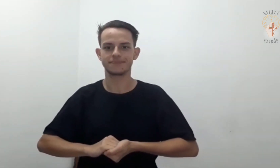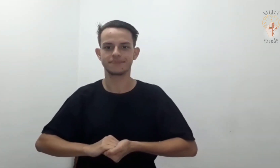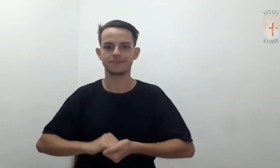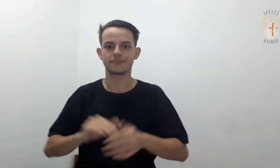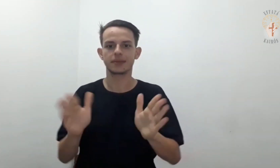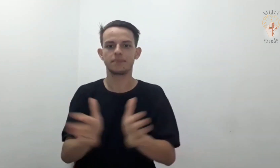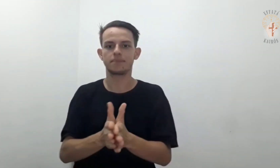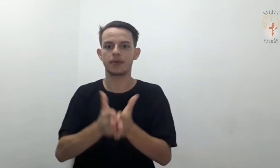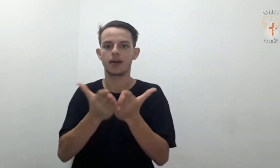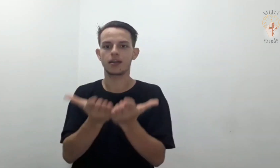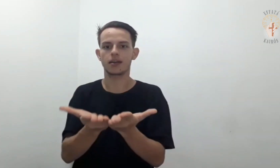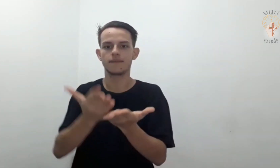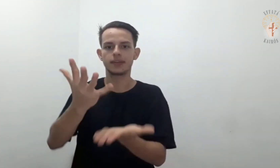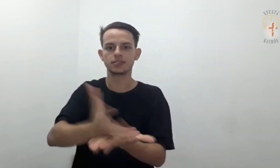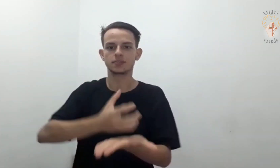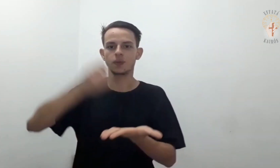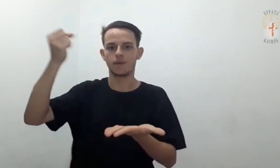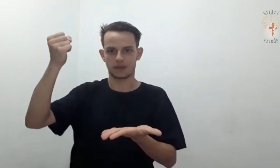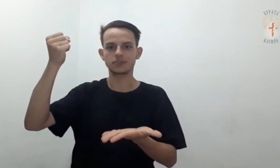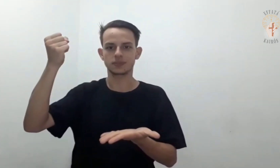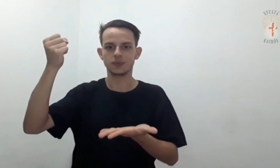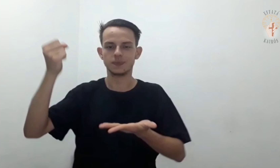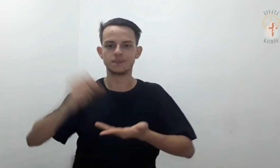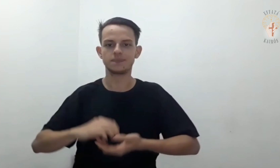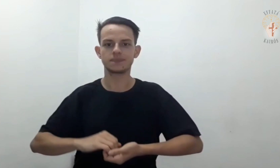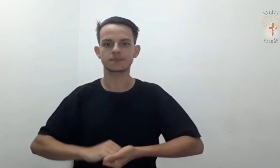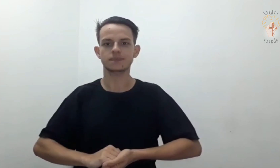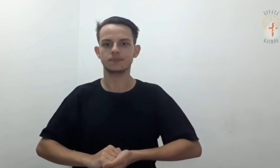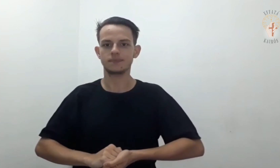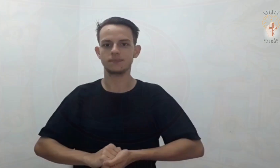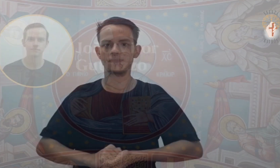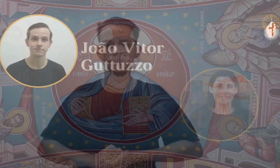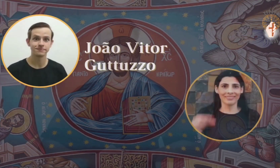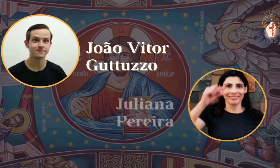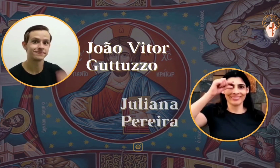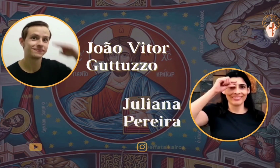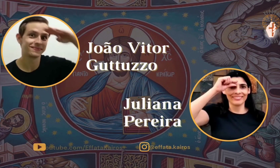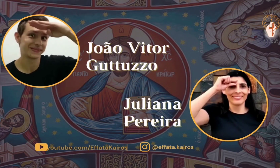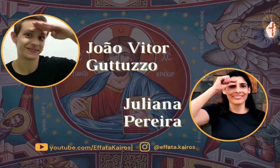Palavra da Salvação Palavra Deus